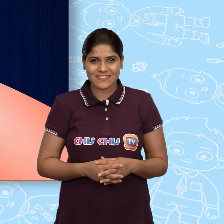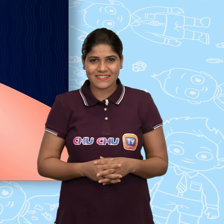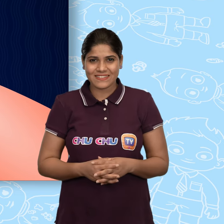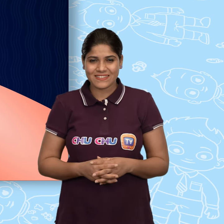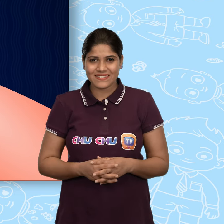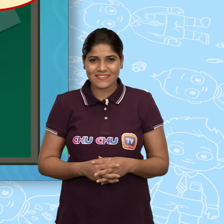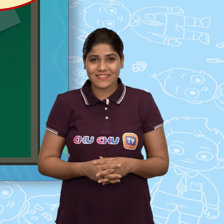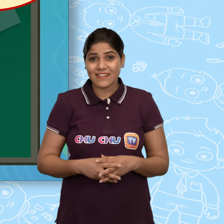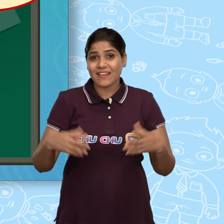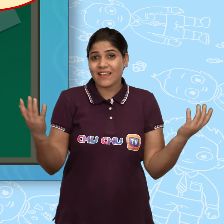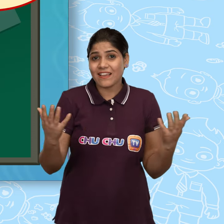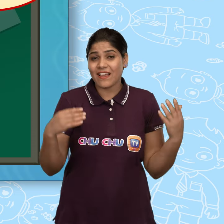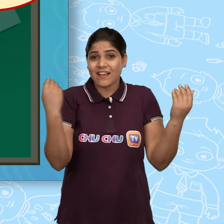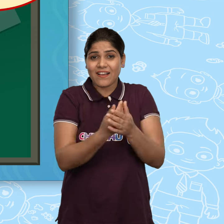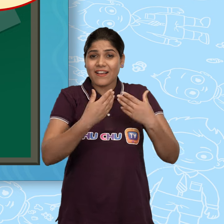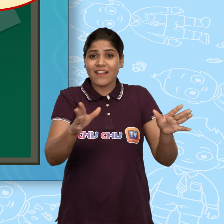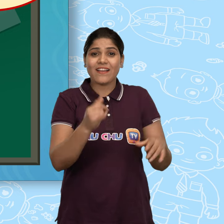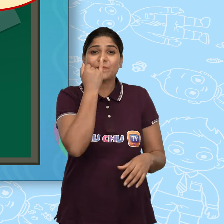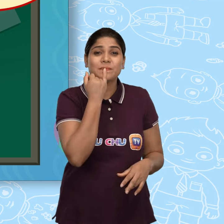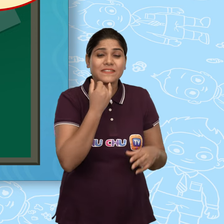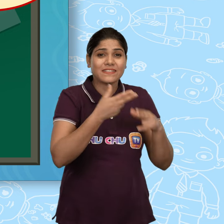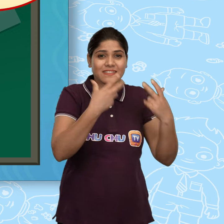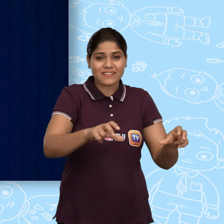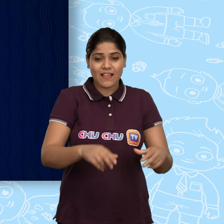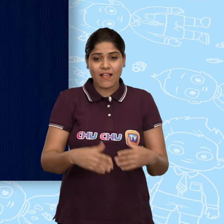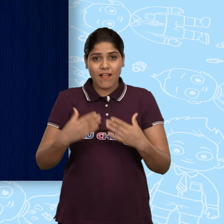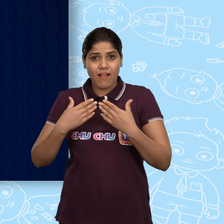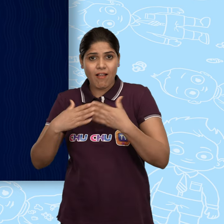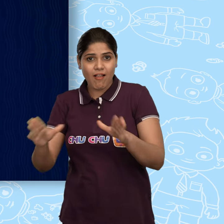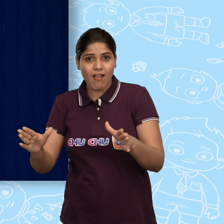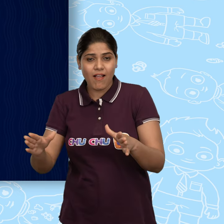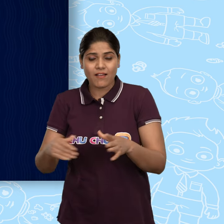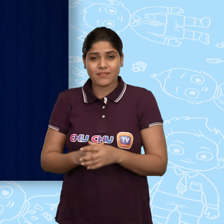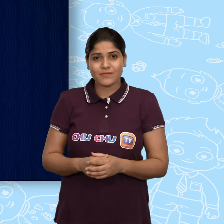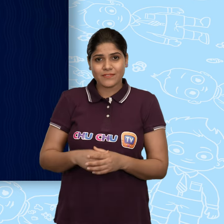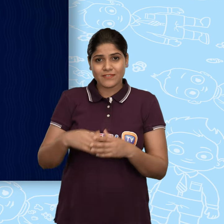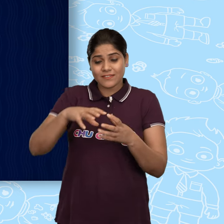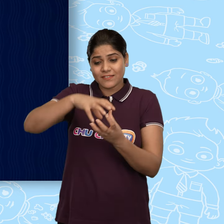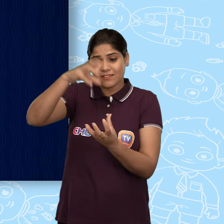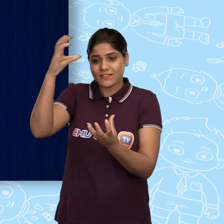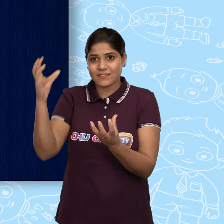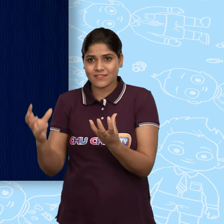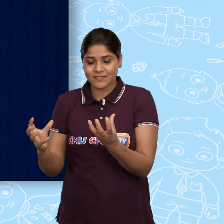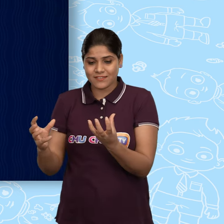क्या हम खोले गुलाब यंडे को खुल जा खुल जा